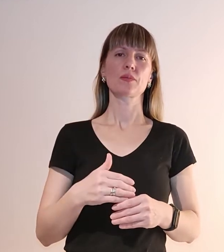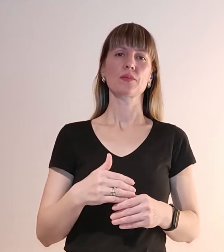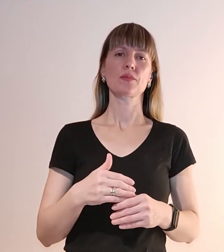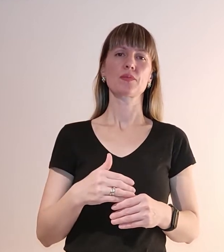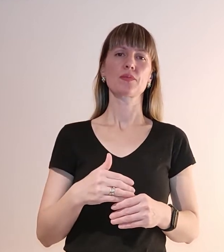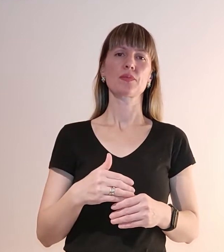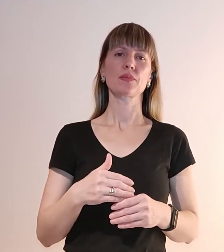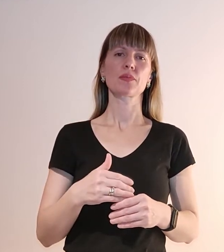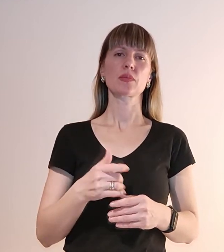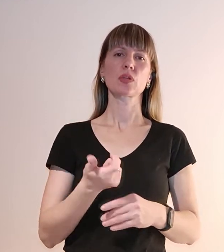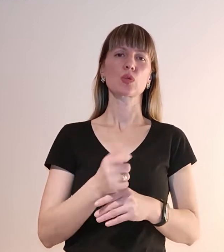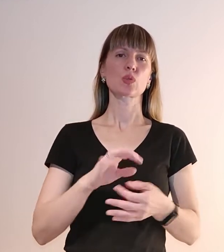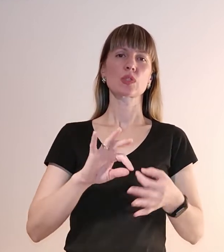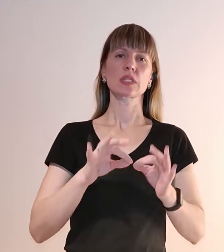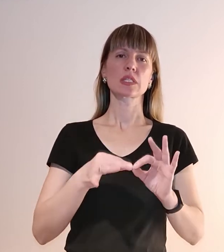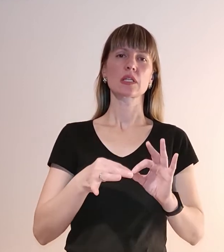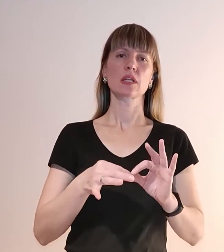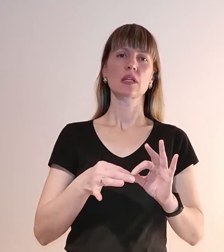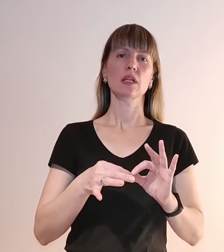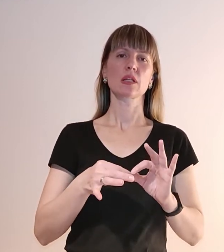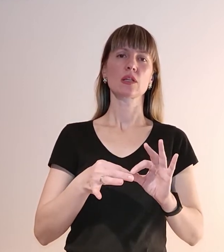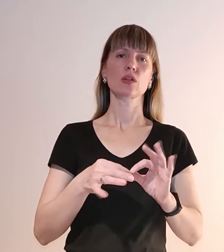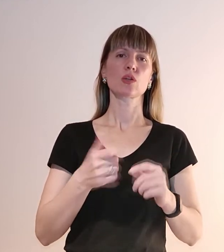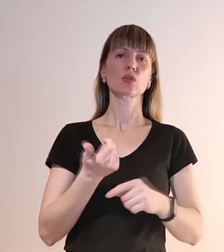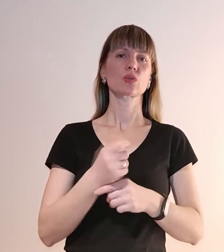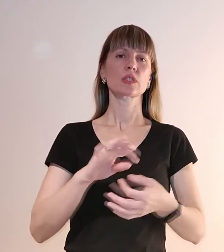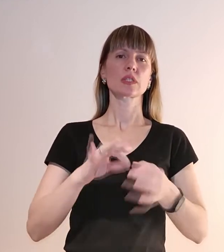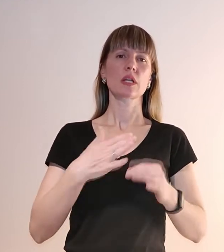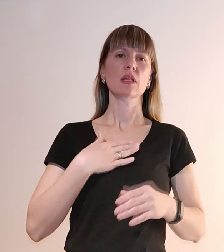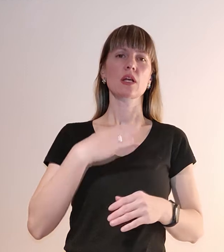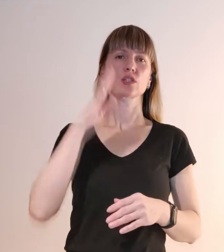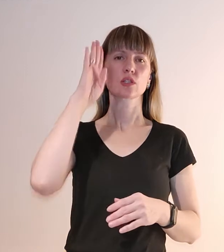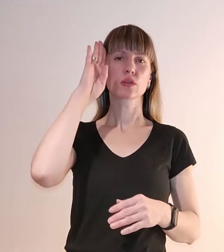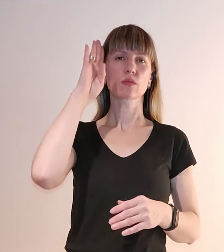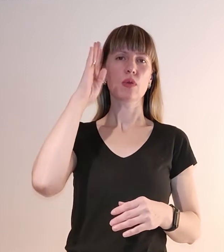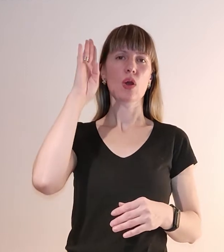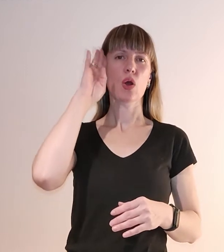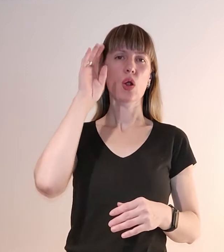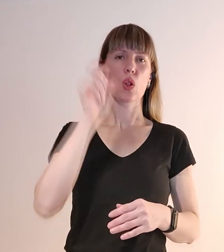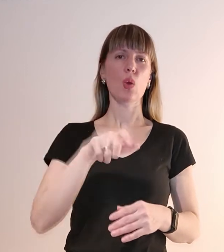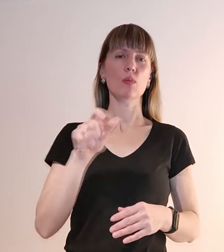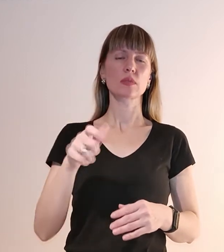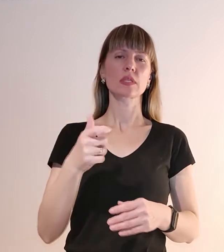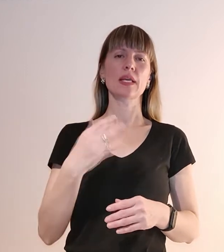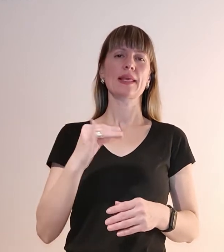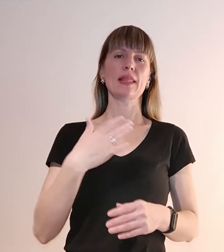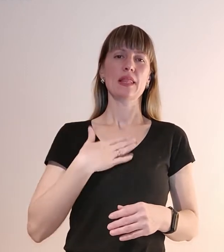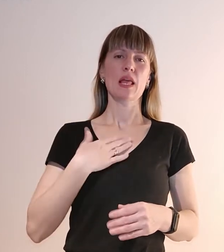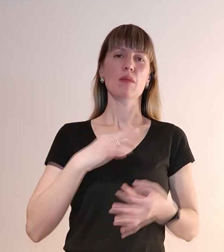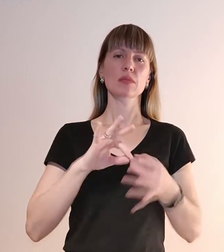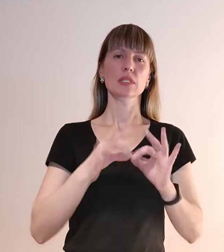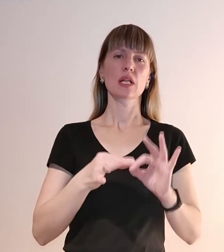дуже складно нашим хлопцям, тому і складно нам, але коли ми